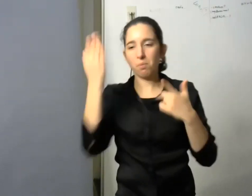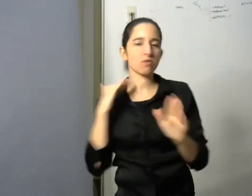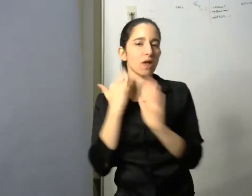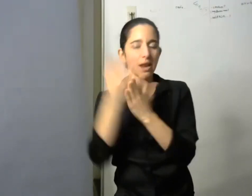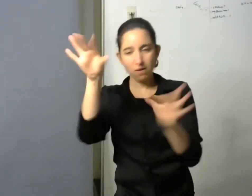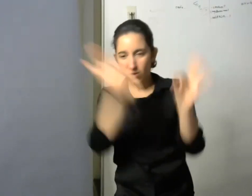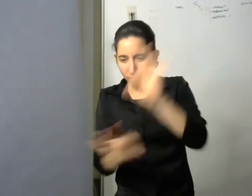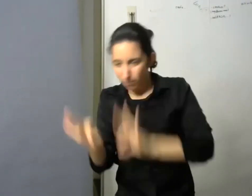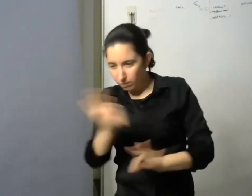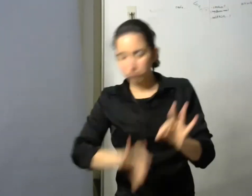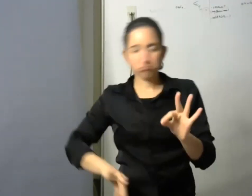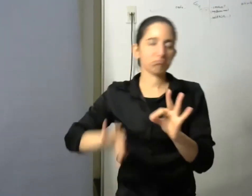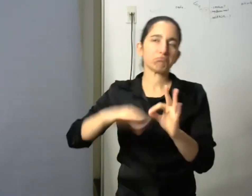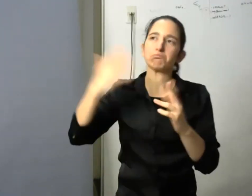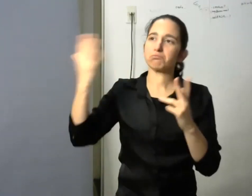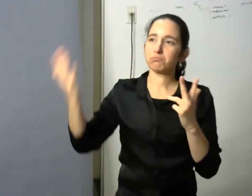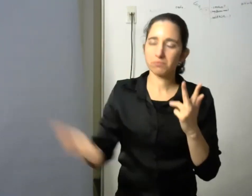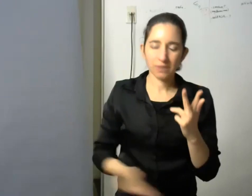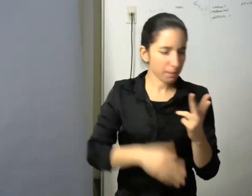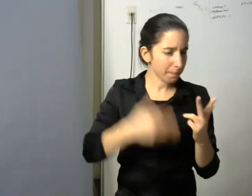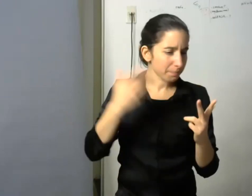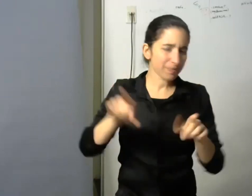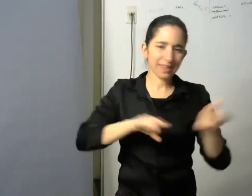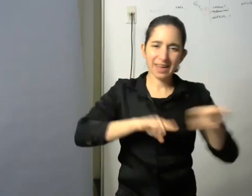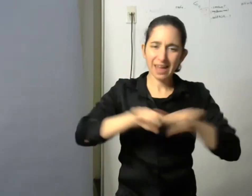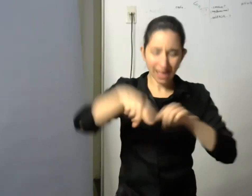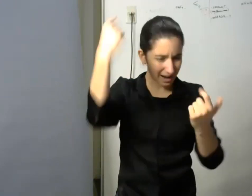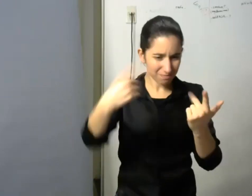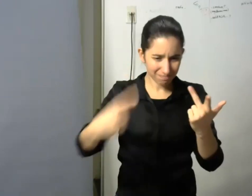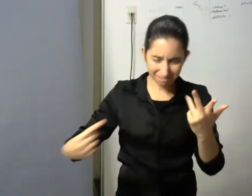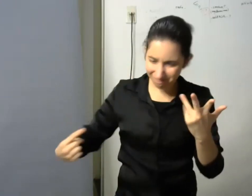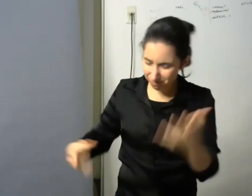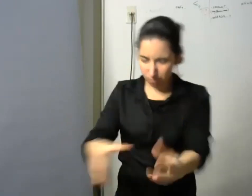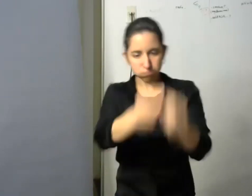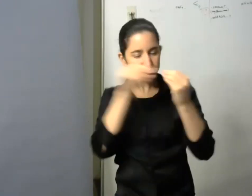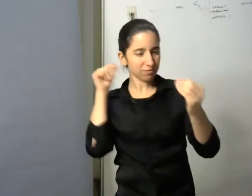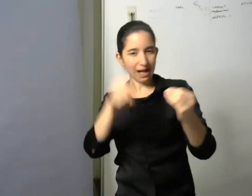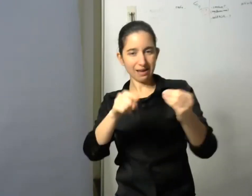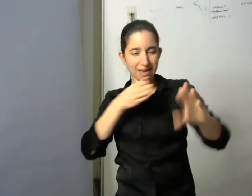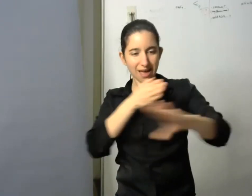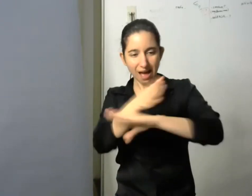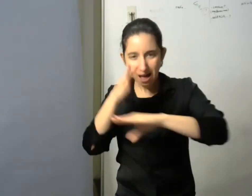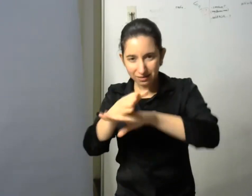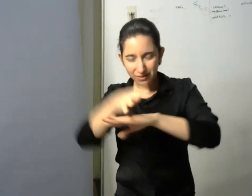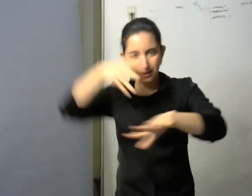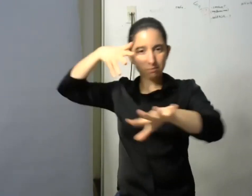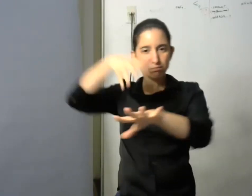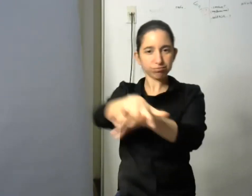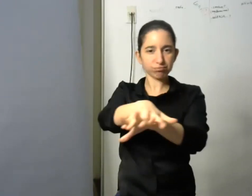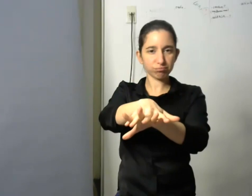de cada persona que cursa cualquier carrera en la universidad pública esté esa perspectiva